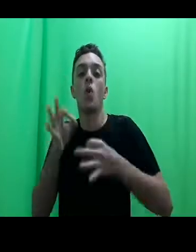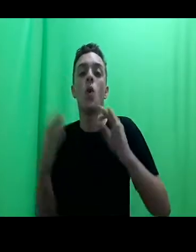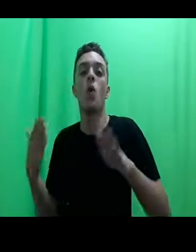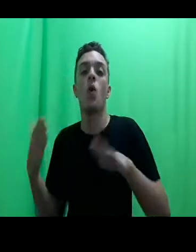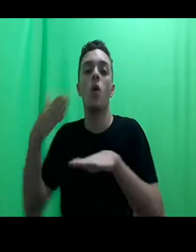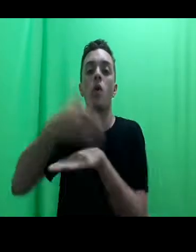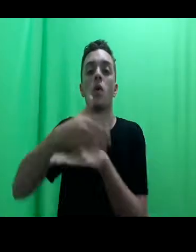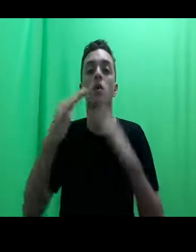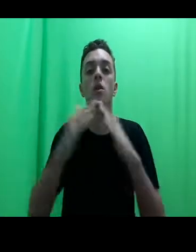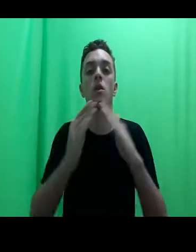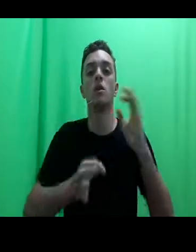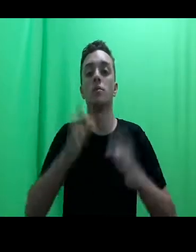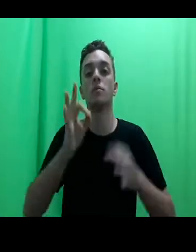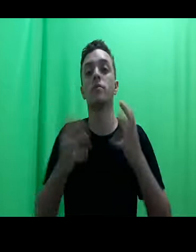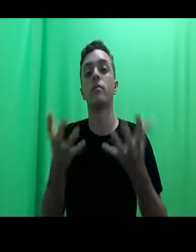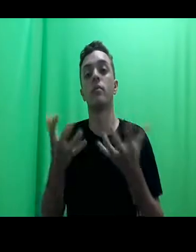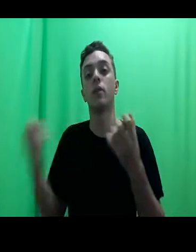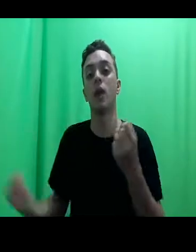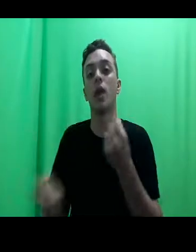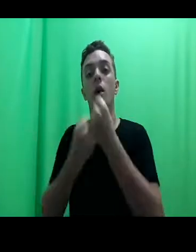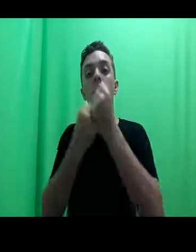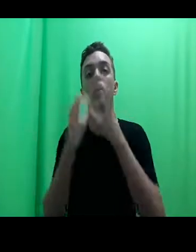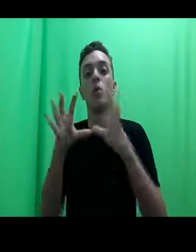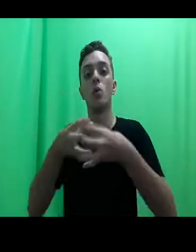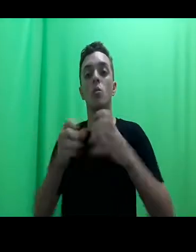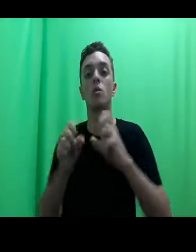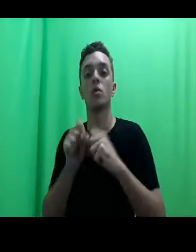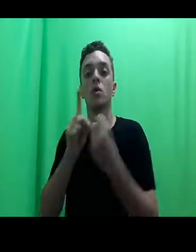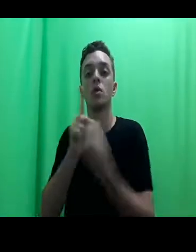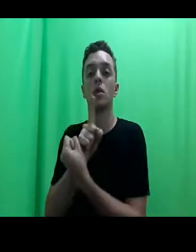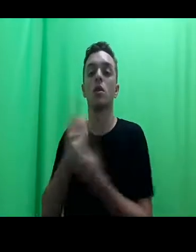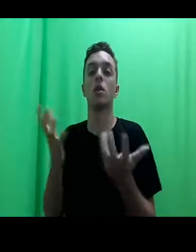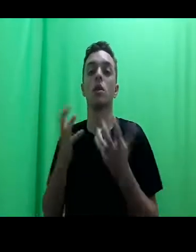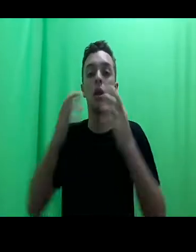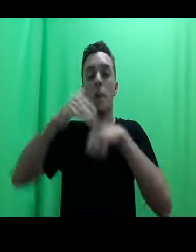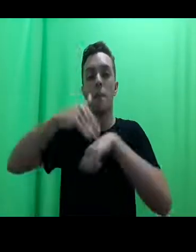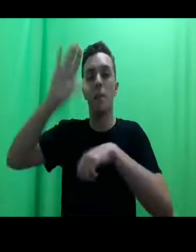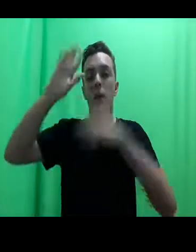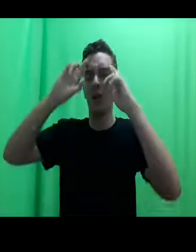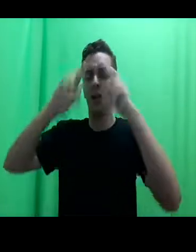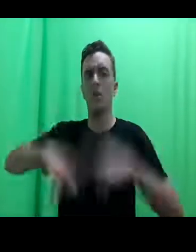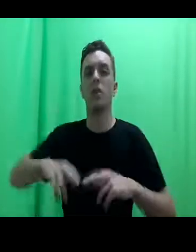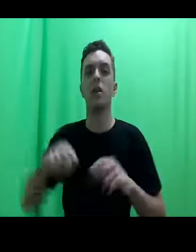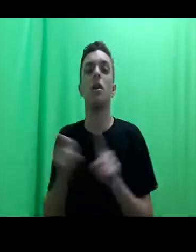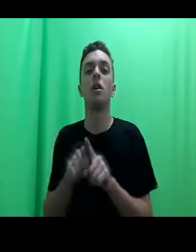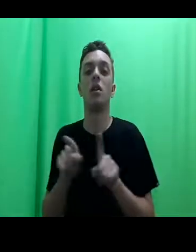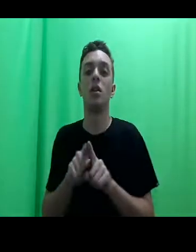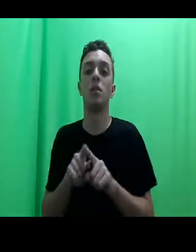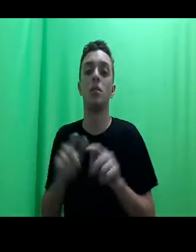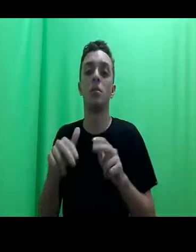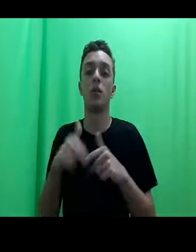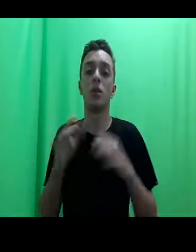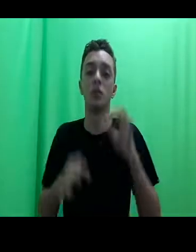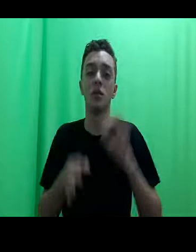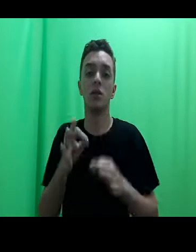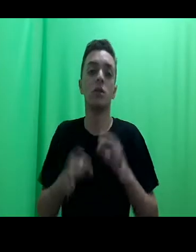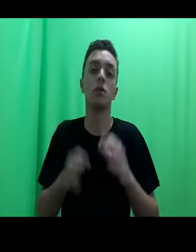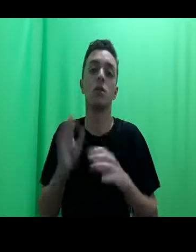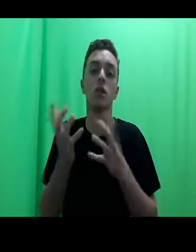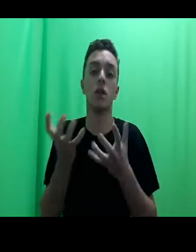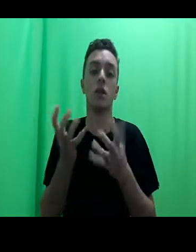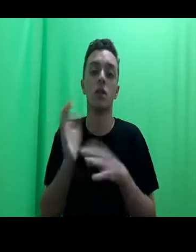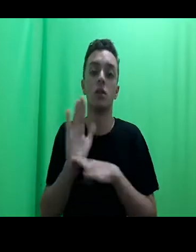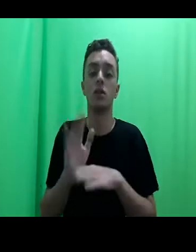quer em apoio a grupos sociais que buscavam ampliar conquistas políticas por meios jurídicos. Embora